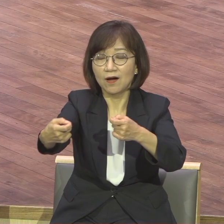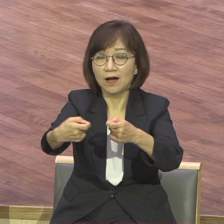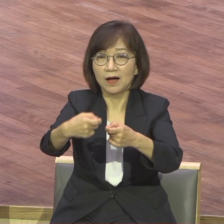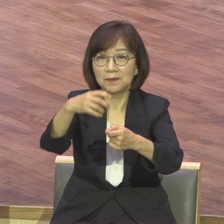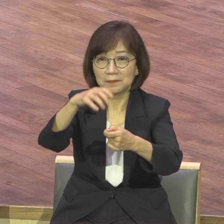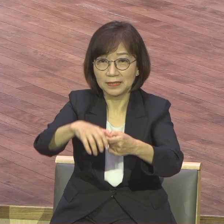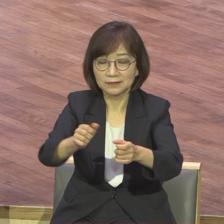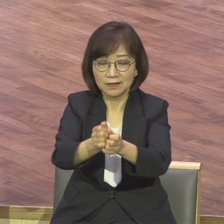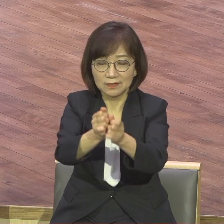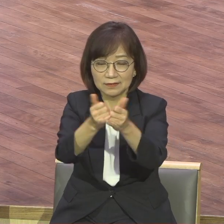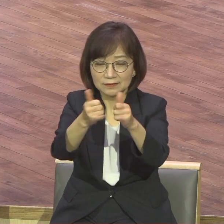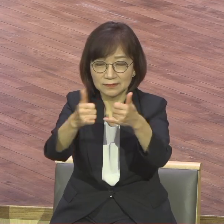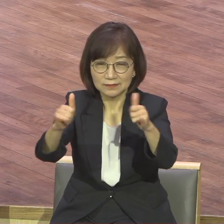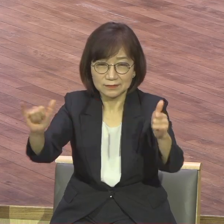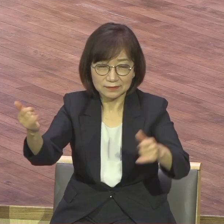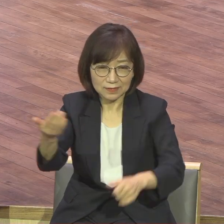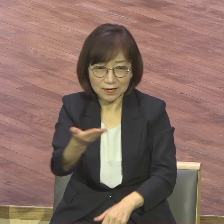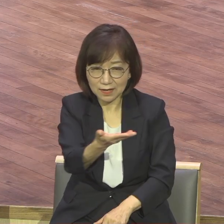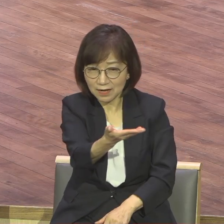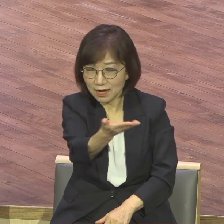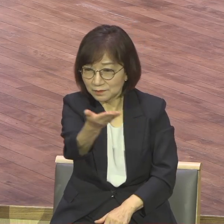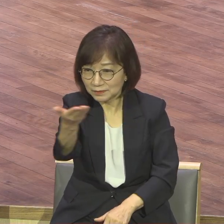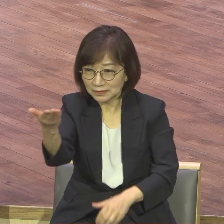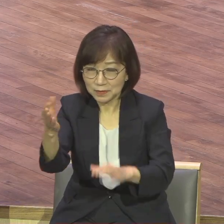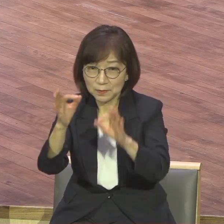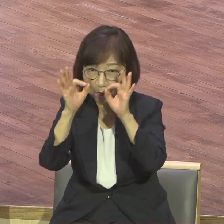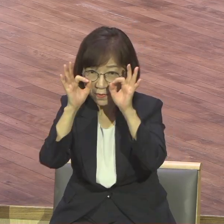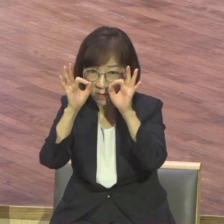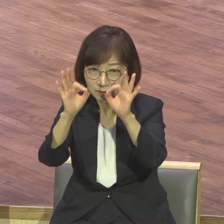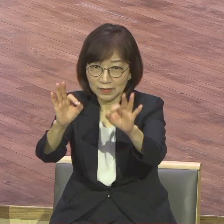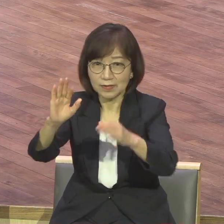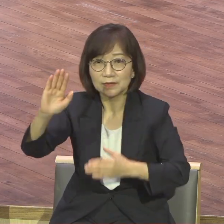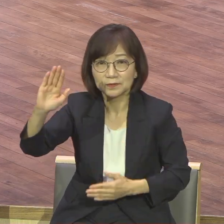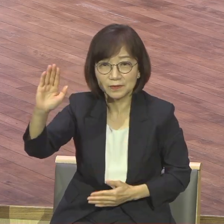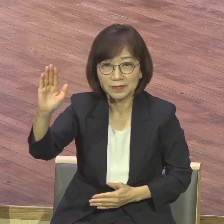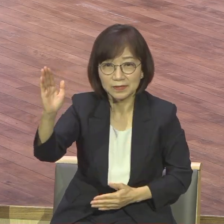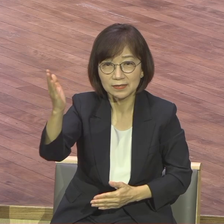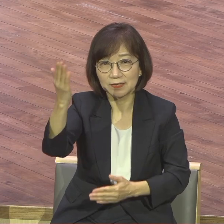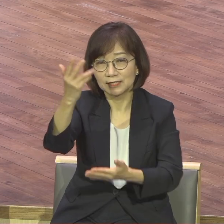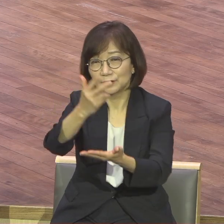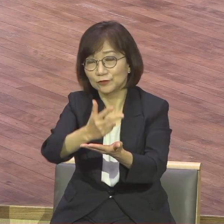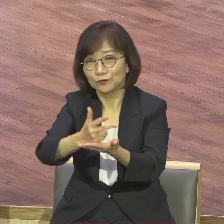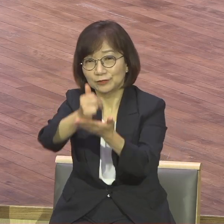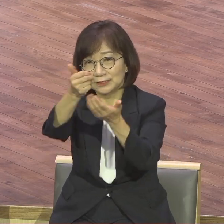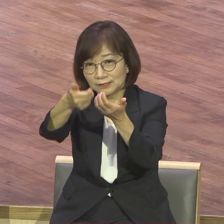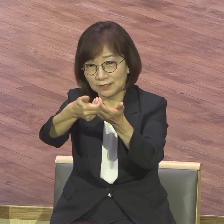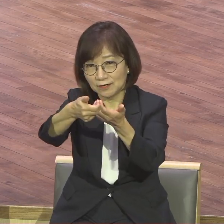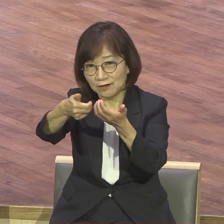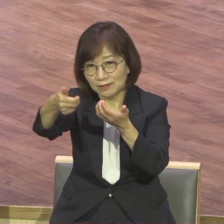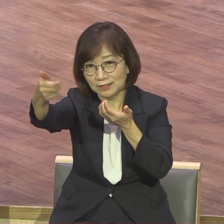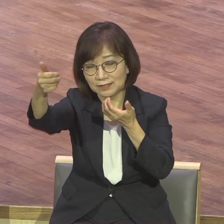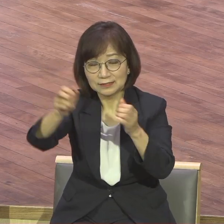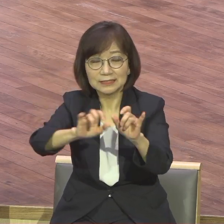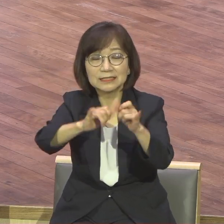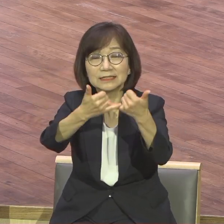채용하리라 너의 힘을 너의 힘을